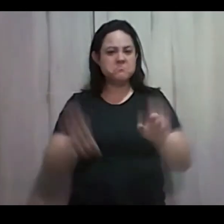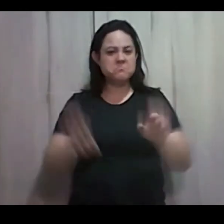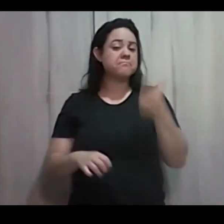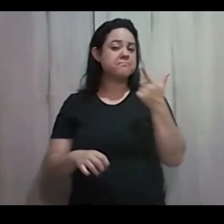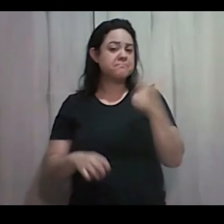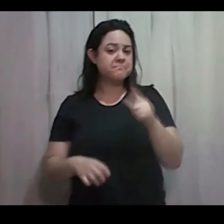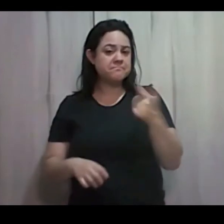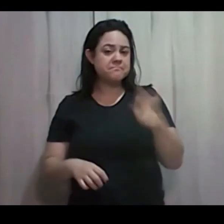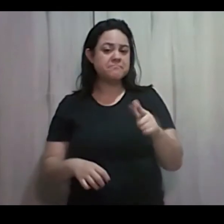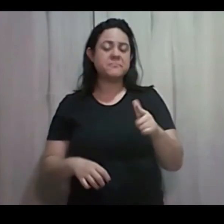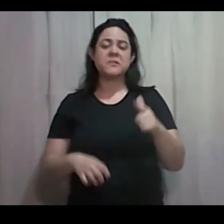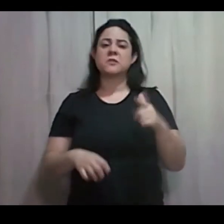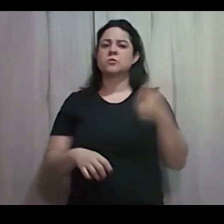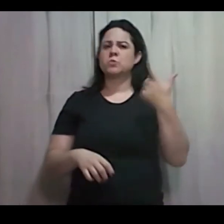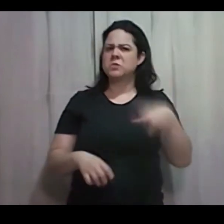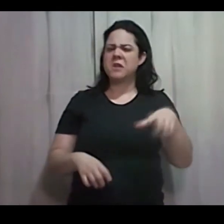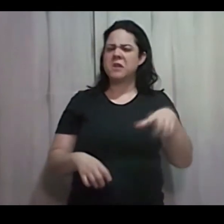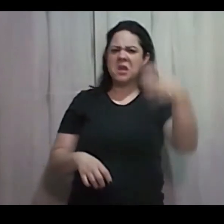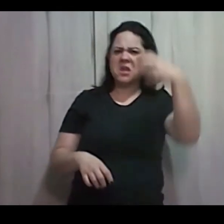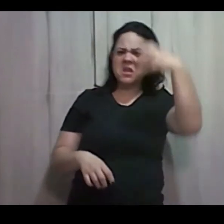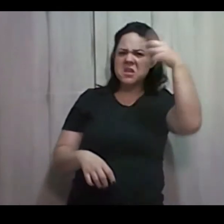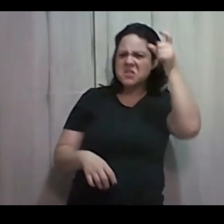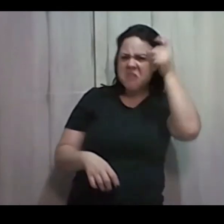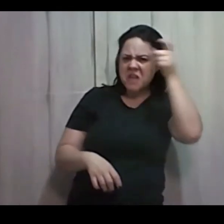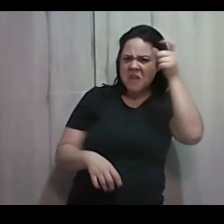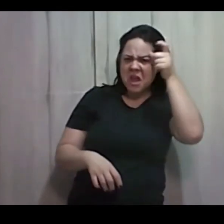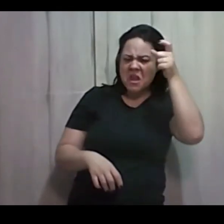Satanás? Ué! O que que tem nessa igreja aí?